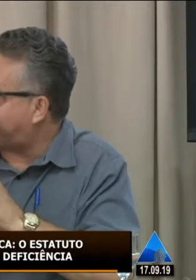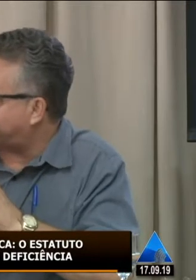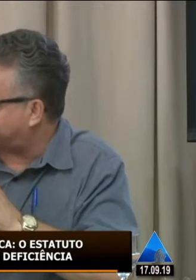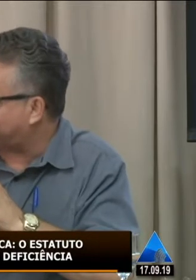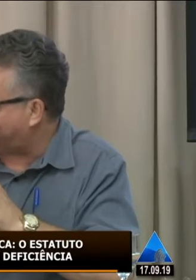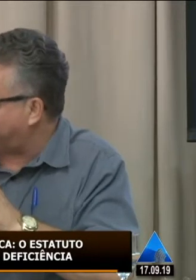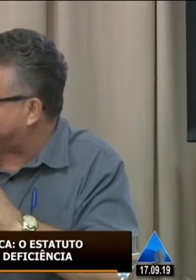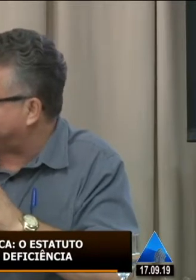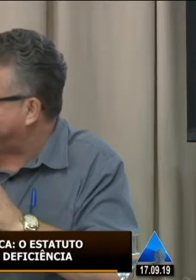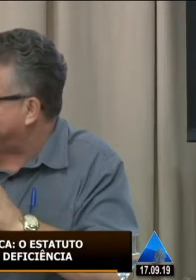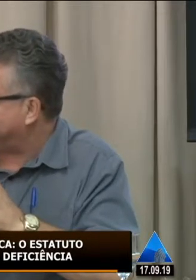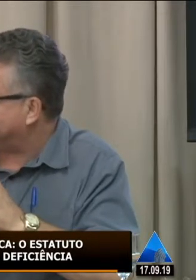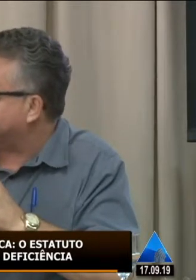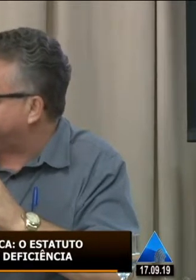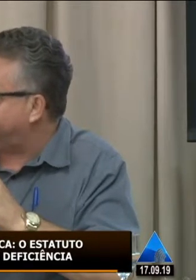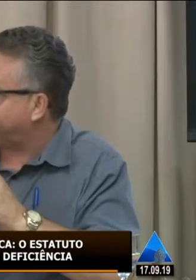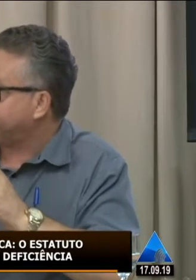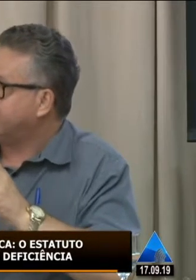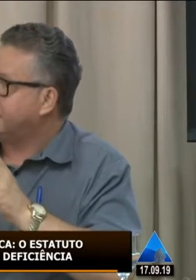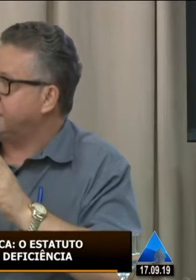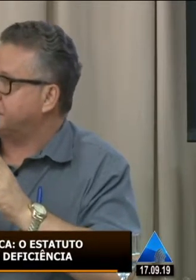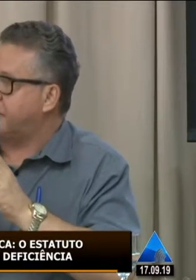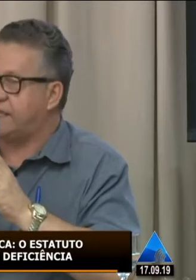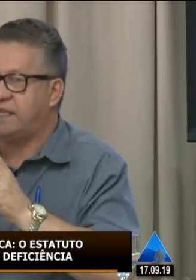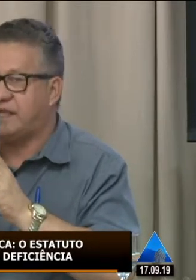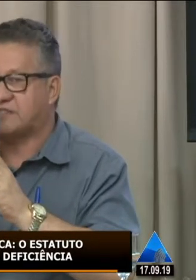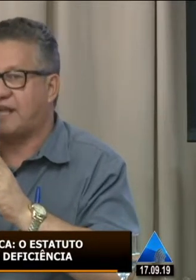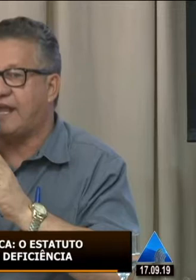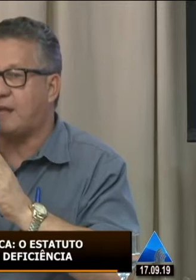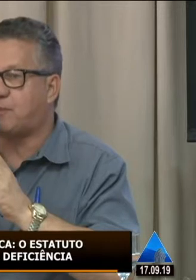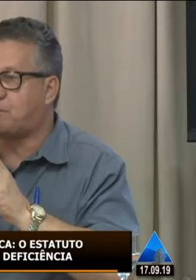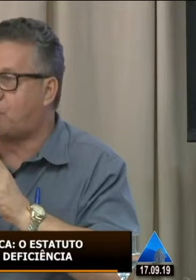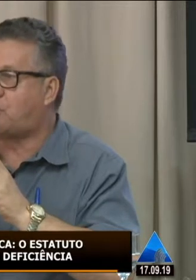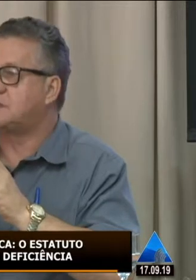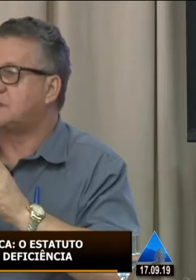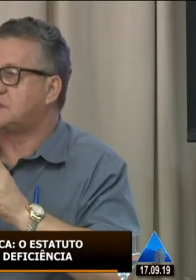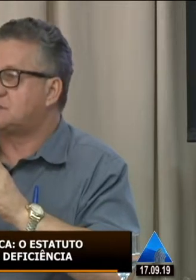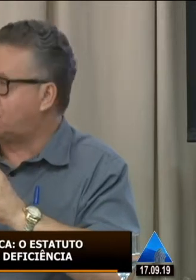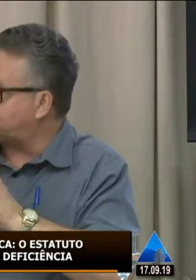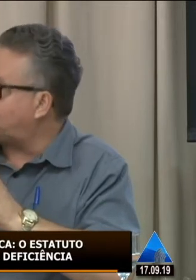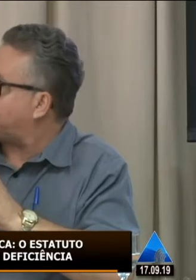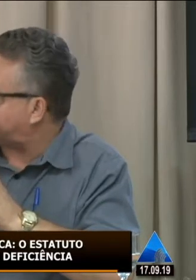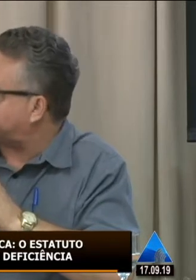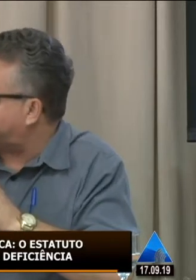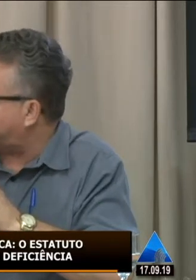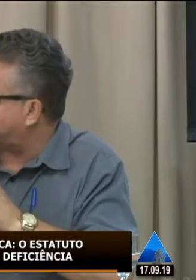materialização do documento. Entendeu? Isso. Aí, se a ideia é propor, nós, no momento que tenhamos